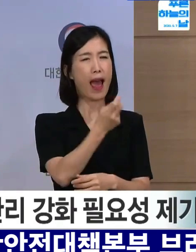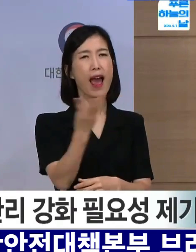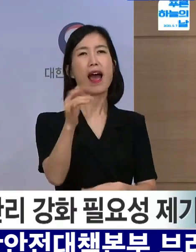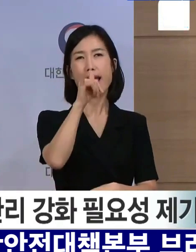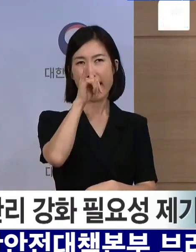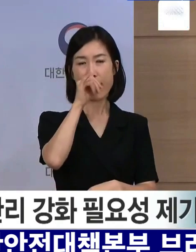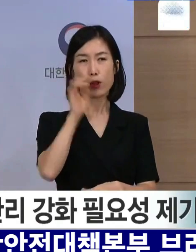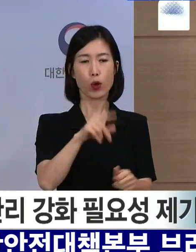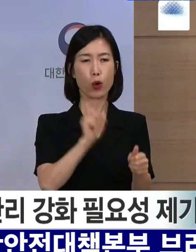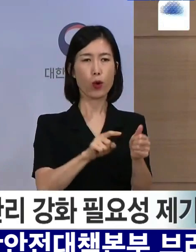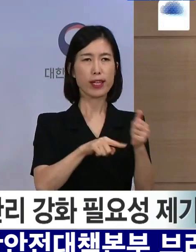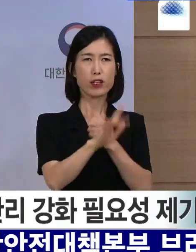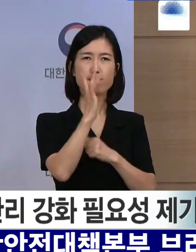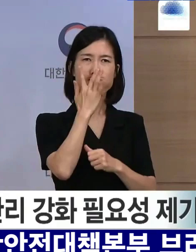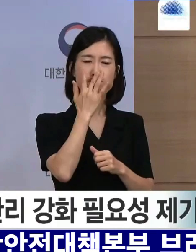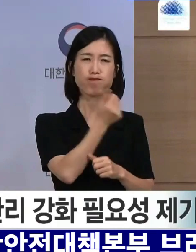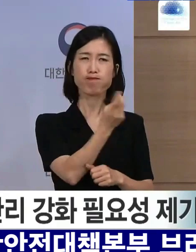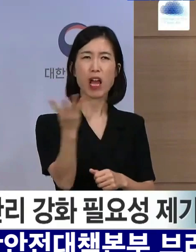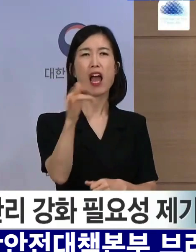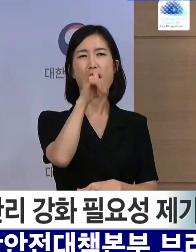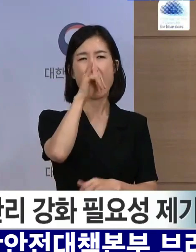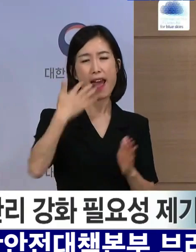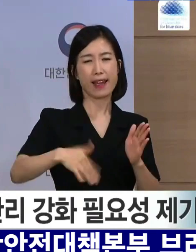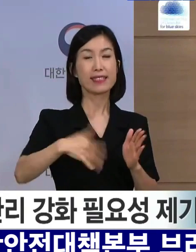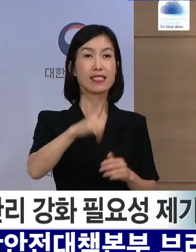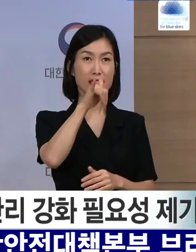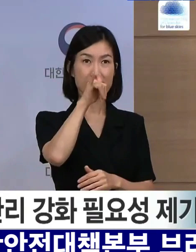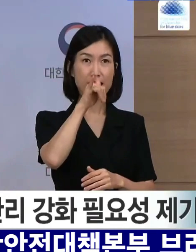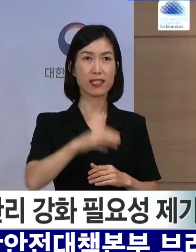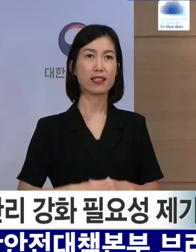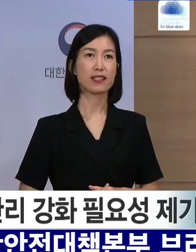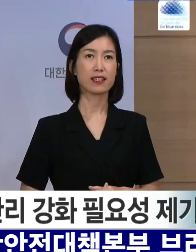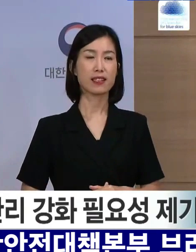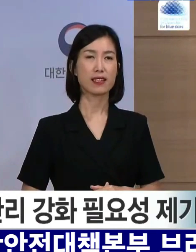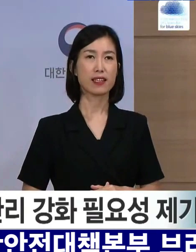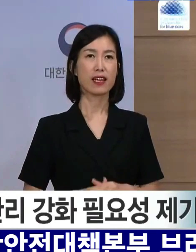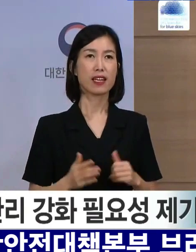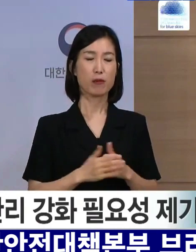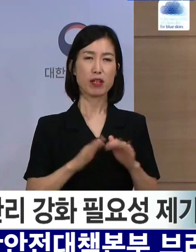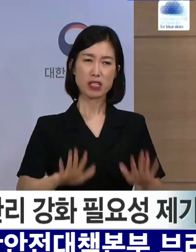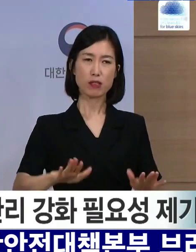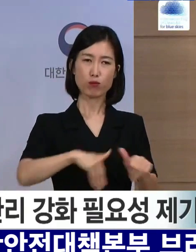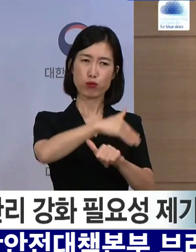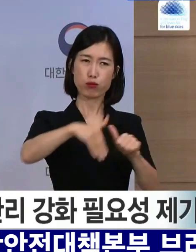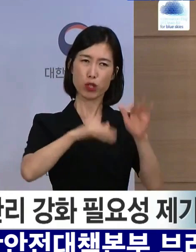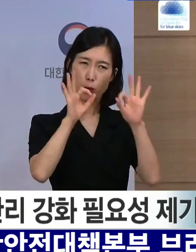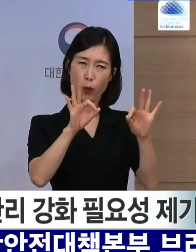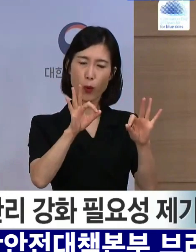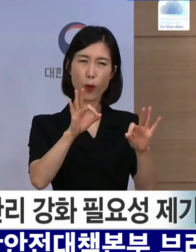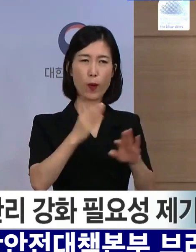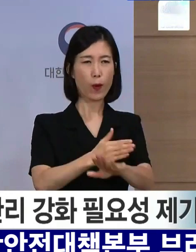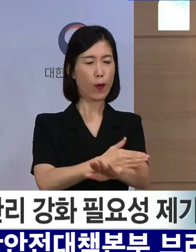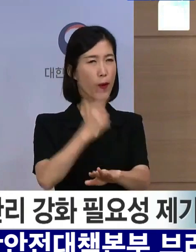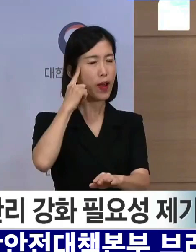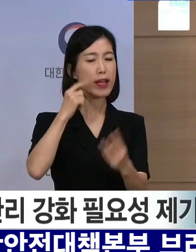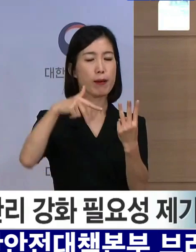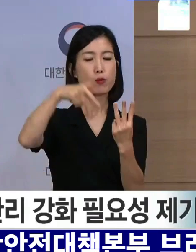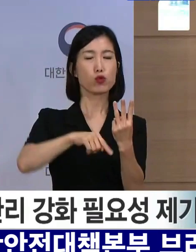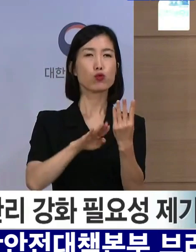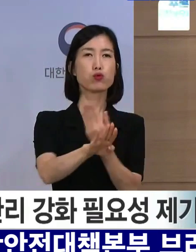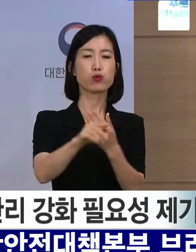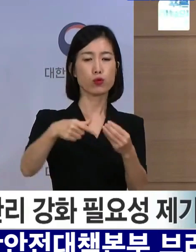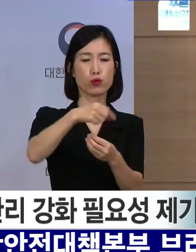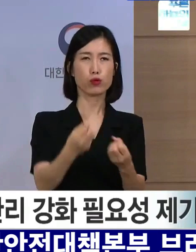경로 위상의 환자들도 다수 나타나고 있습니다. 현재의 추세로는 3주 뒤인 추석 때까지